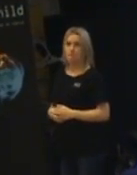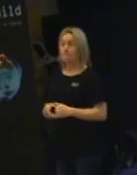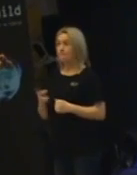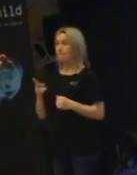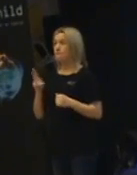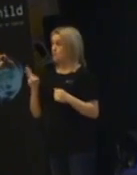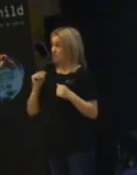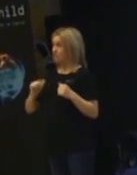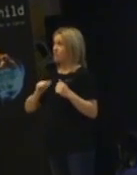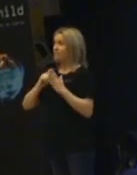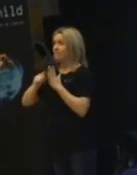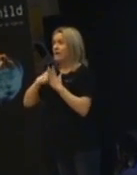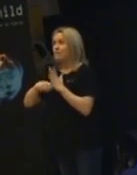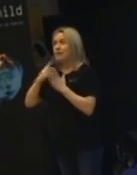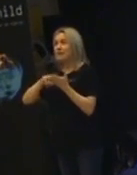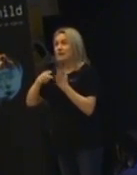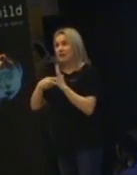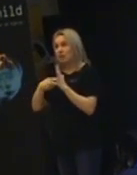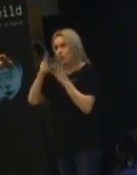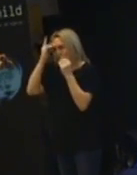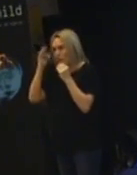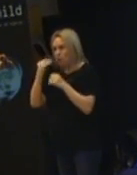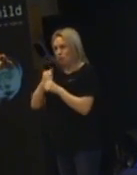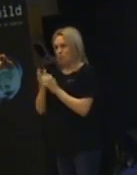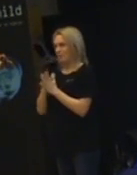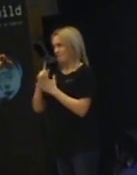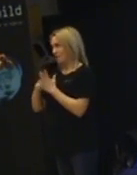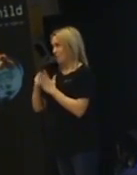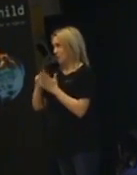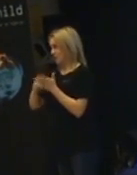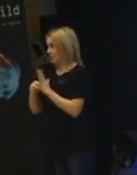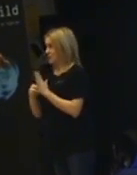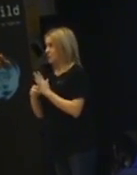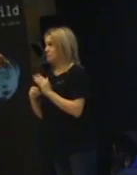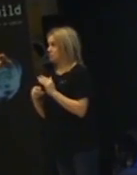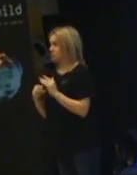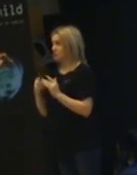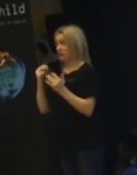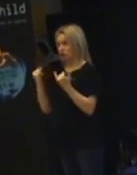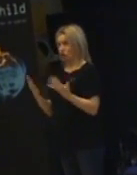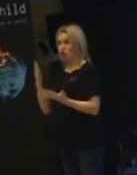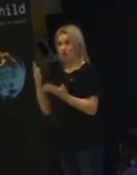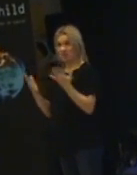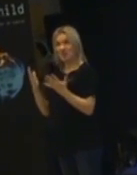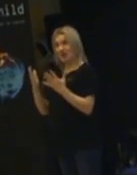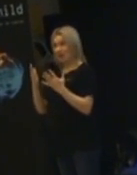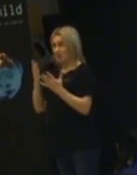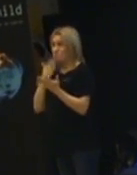Använda sig av filmteknik. Och få lära sig hur man jobbar med det. Det tror jag är. Det är ju ganska stort idag med alla youtubers.